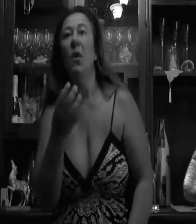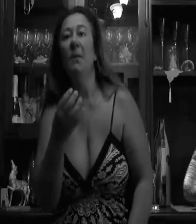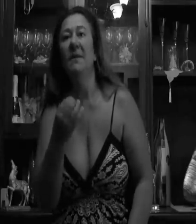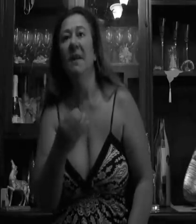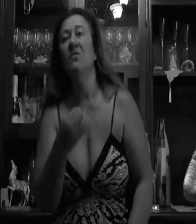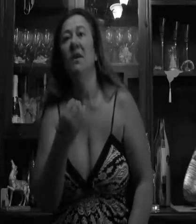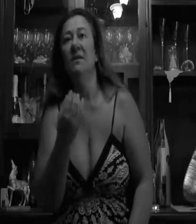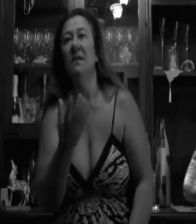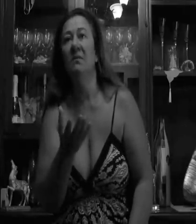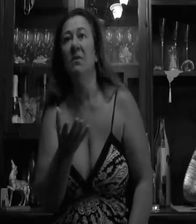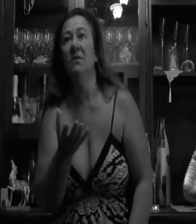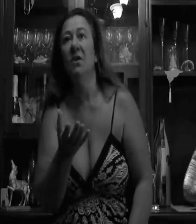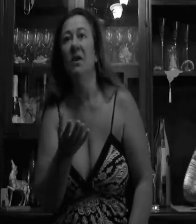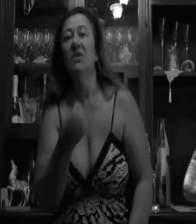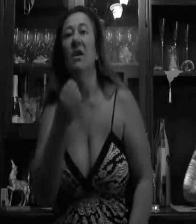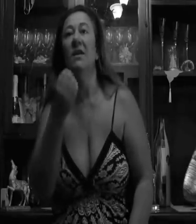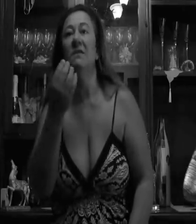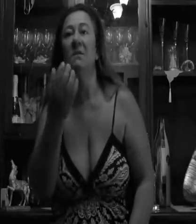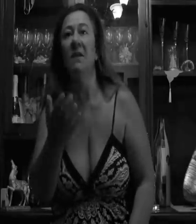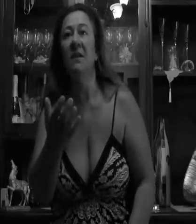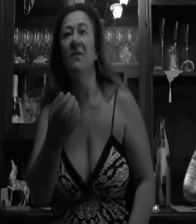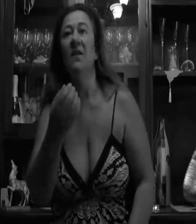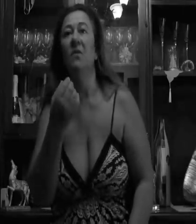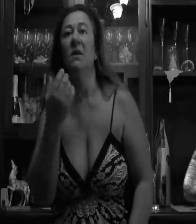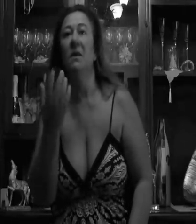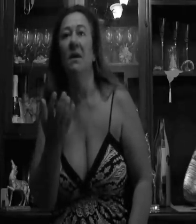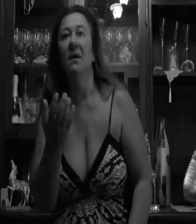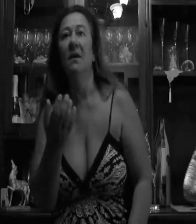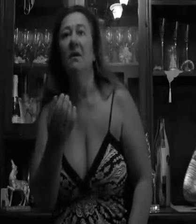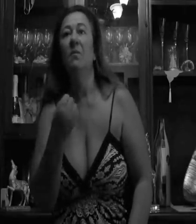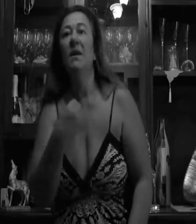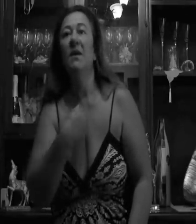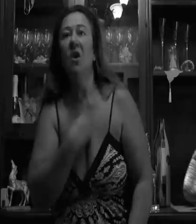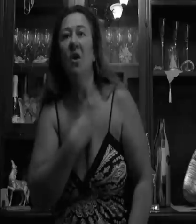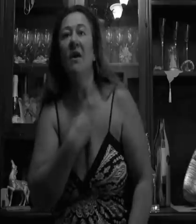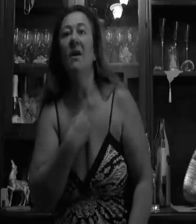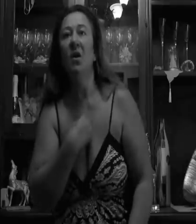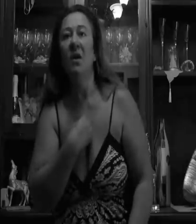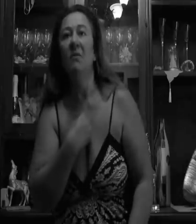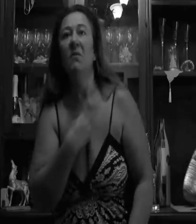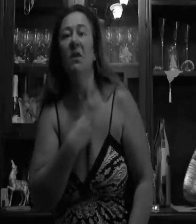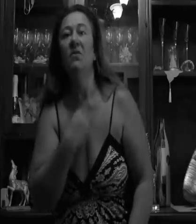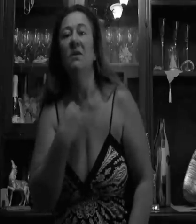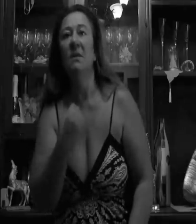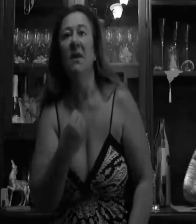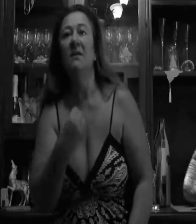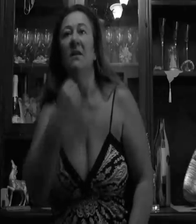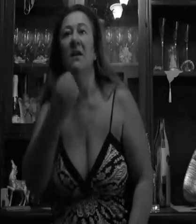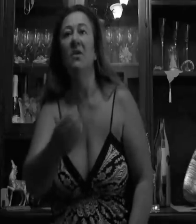può passare sulle case dell'abitazione, ce la deve smettere di fare come gli pare, perché noi, anche noi, abbiamo diritto di sapere, di dire la